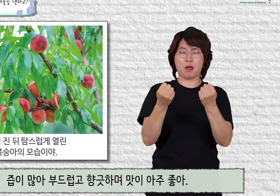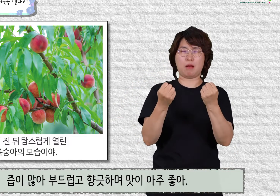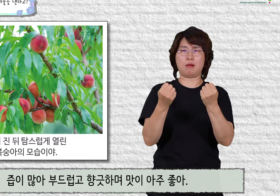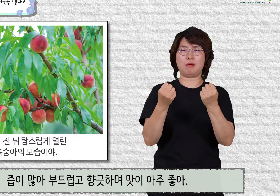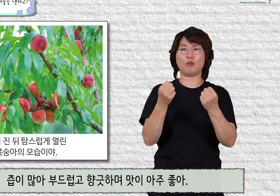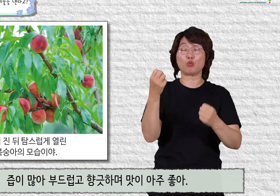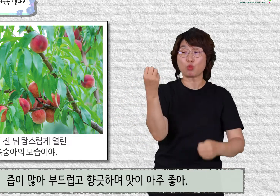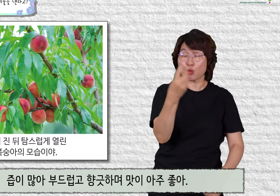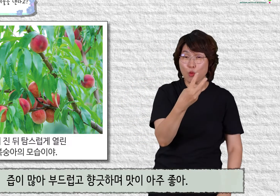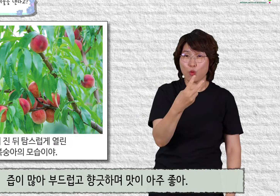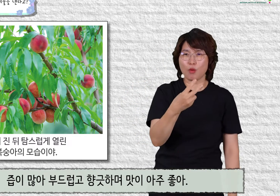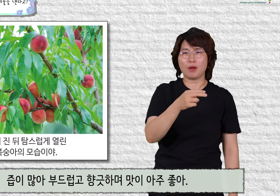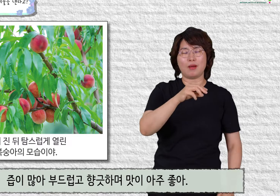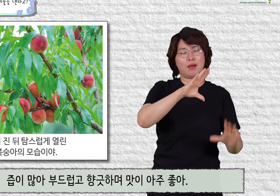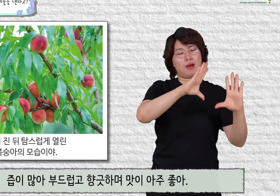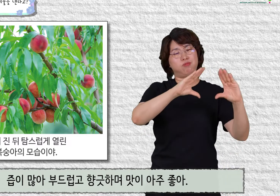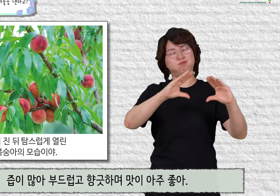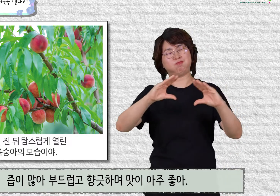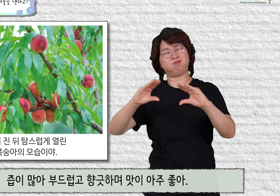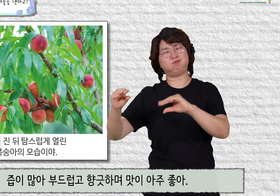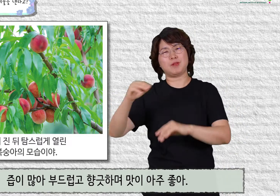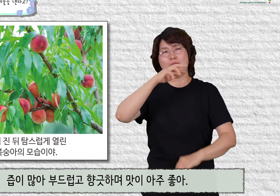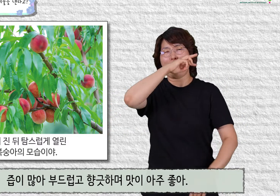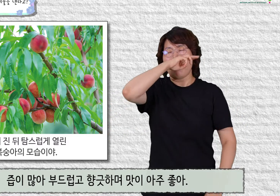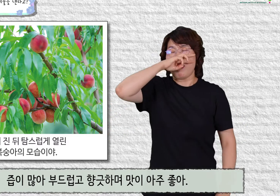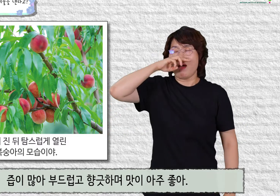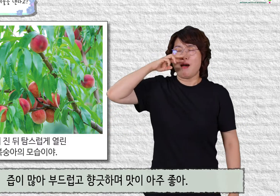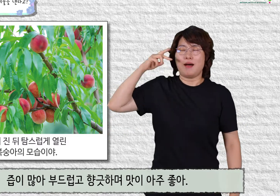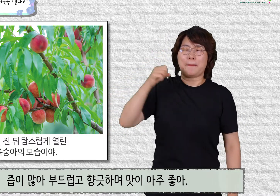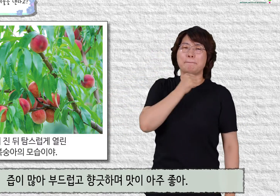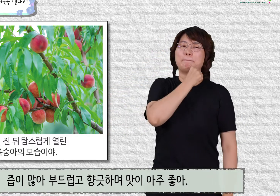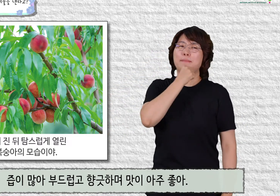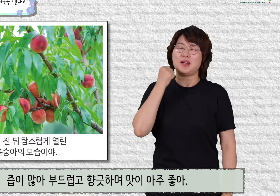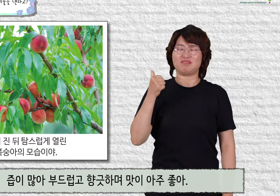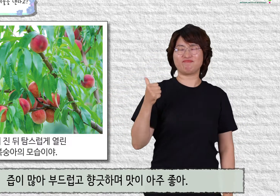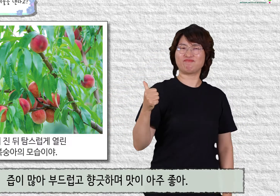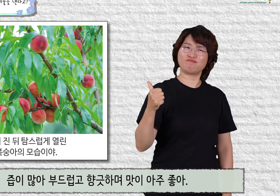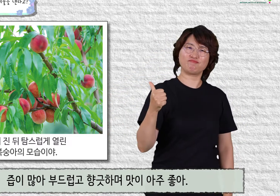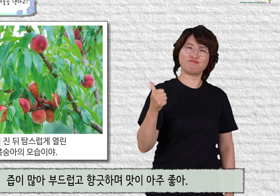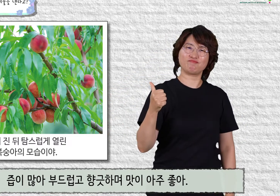즙이 많아 부드럽고 향긋하며 맛이 아주 좋아.